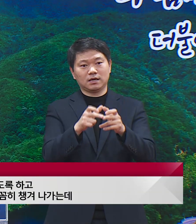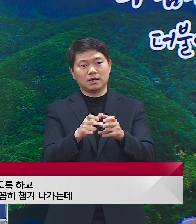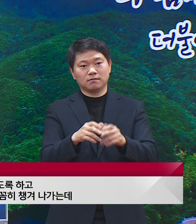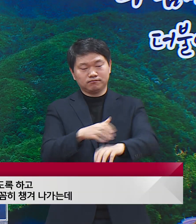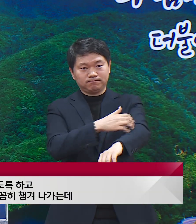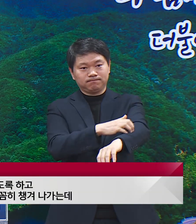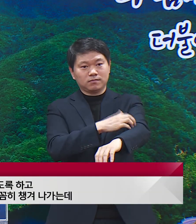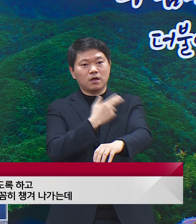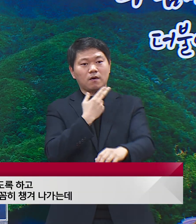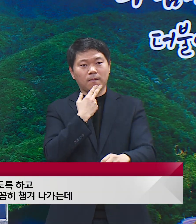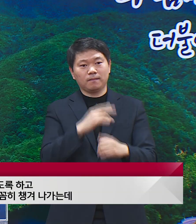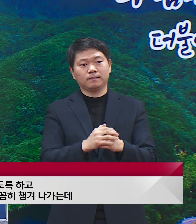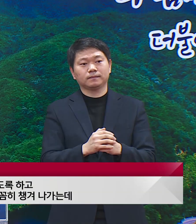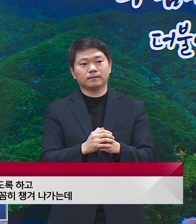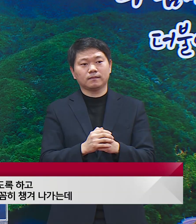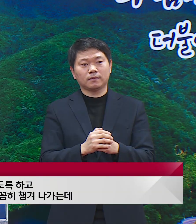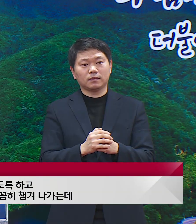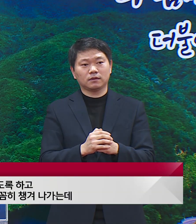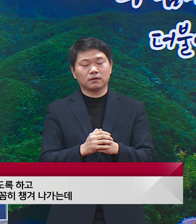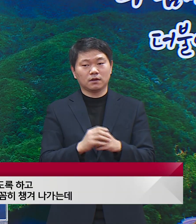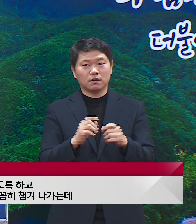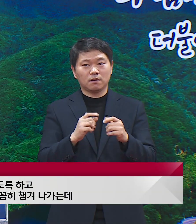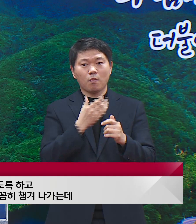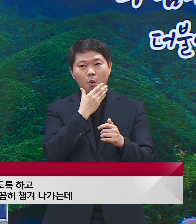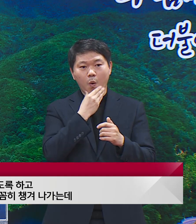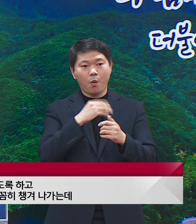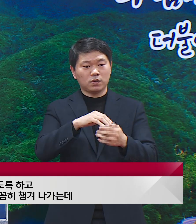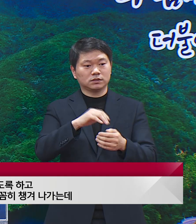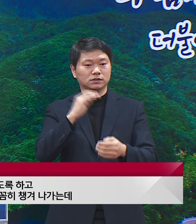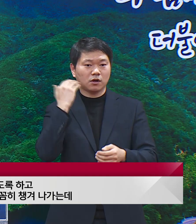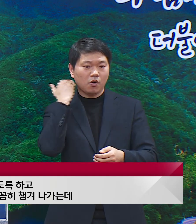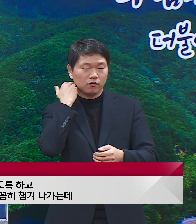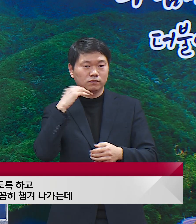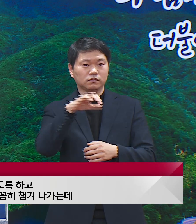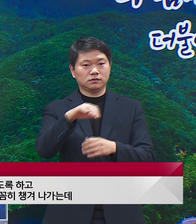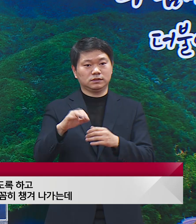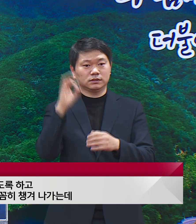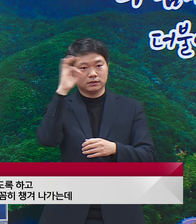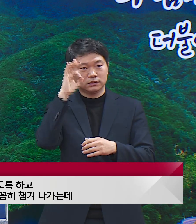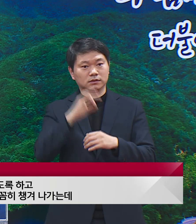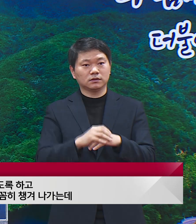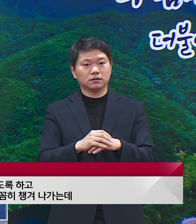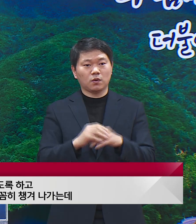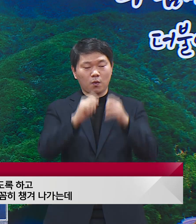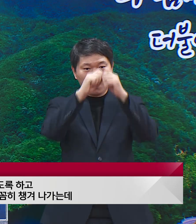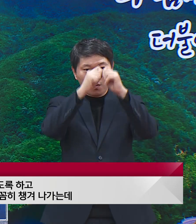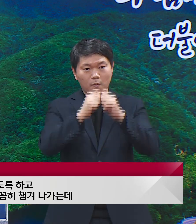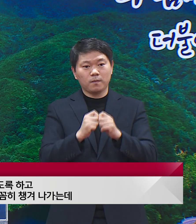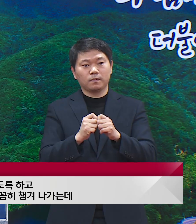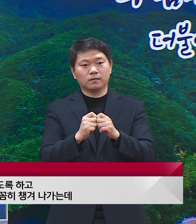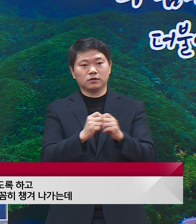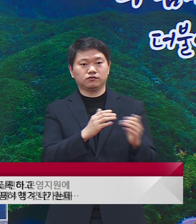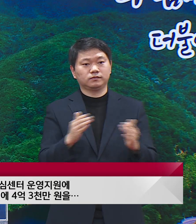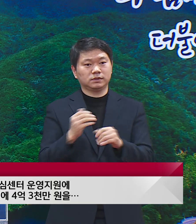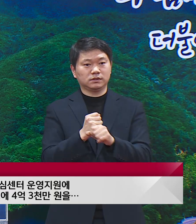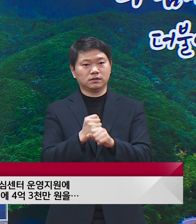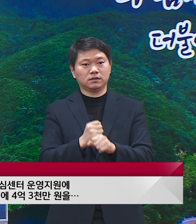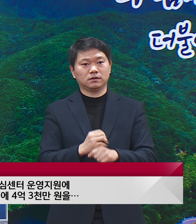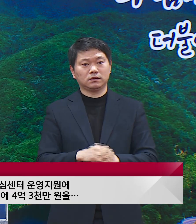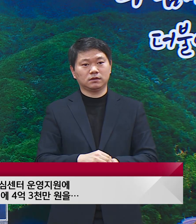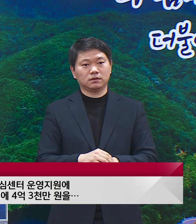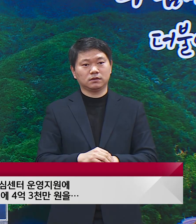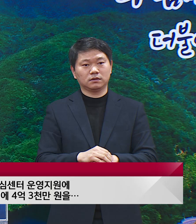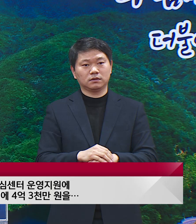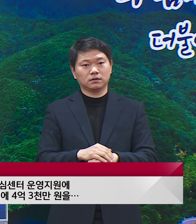불편함이 없도록 하고 또 복지 사각기대를 최소화할 수 있도록 꼼꼼히 챙겨나가는 데 중재물도